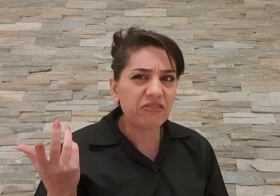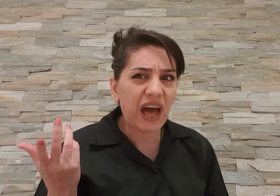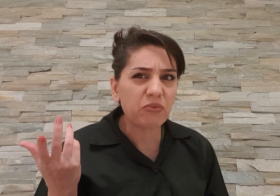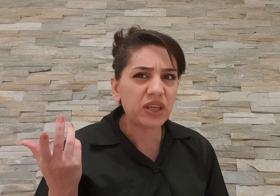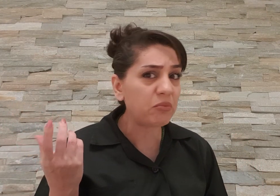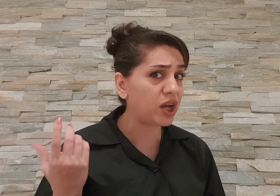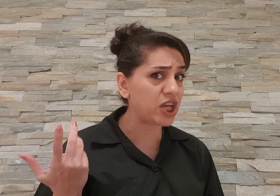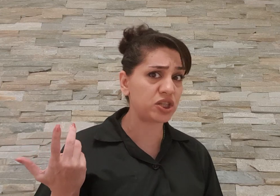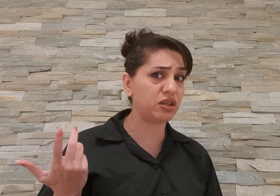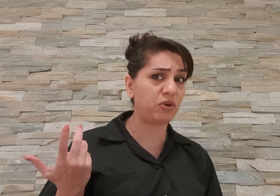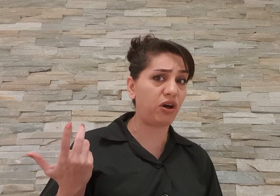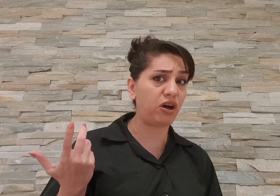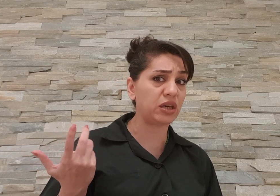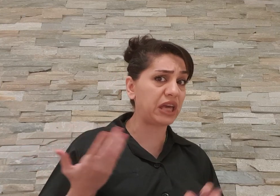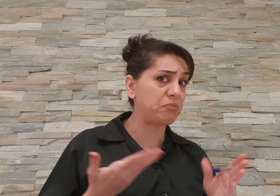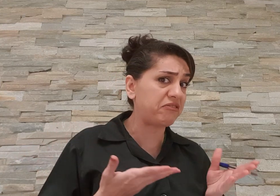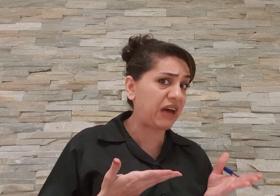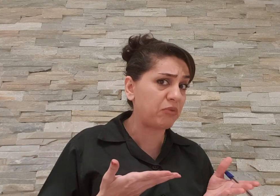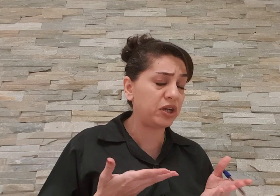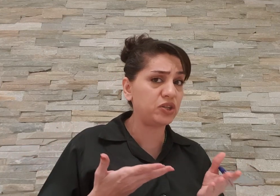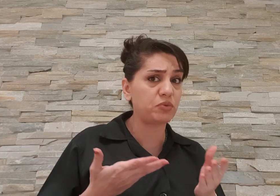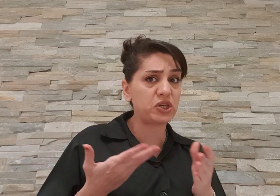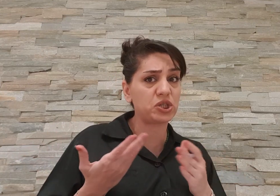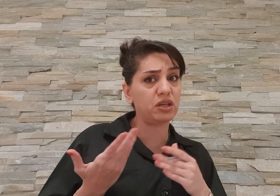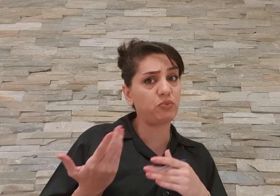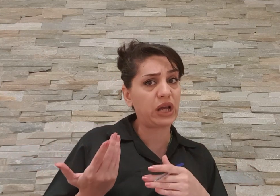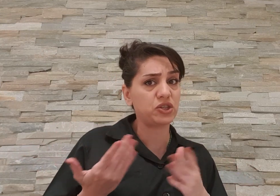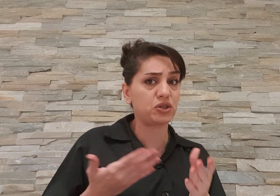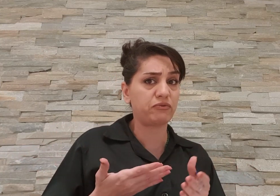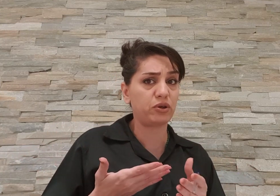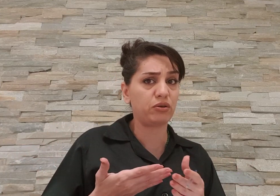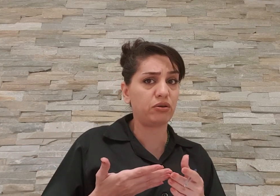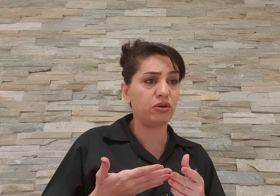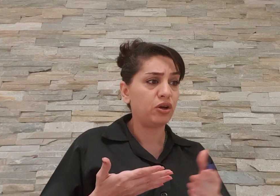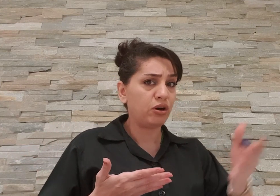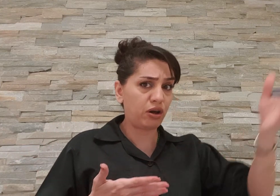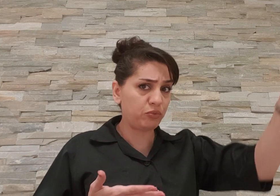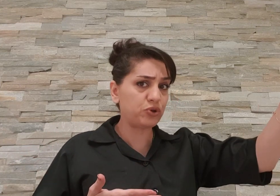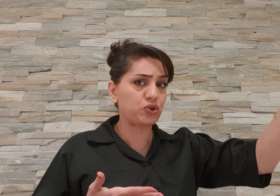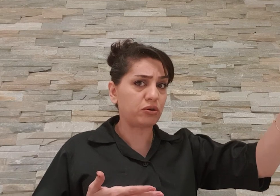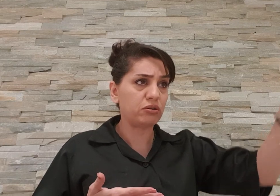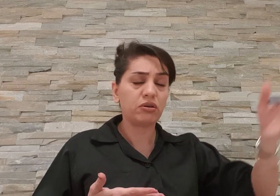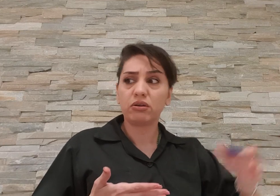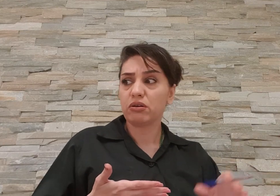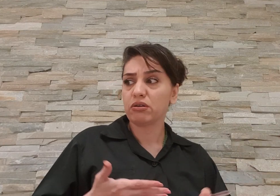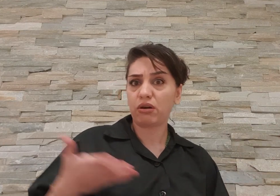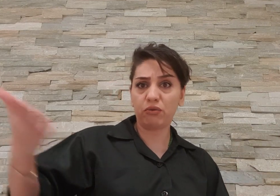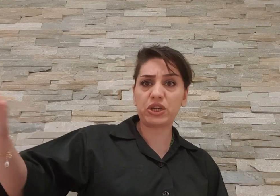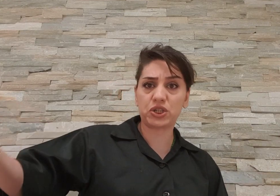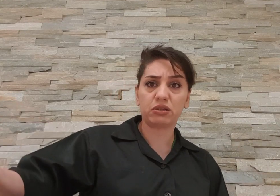مفرمایید امو نشتید امو که بگم بفرمایید اینجا بشین این بلندشین فلانو خانوم برو جلو خانوم بشین